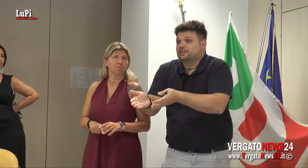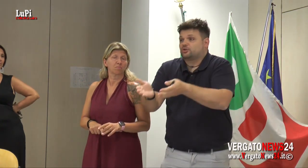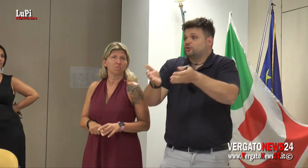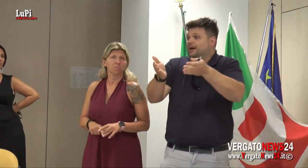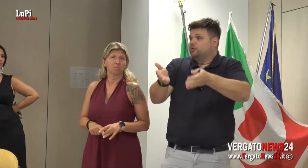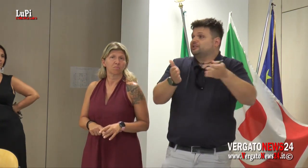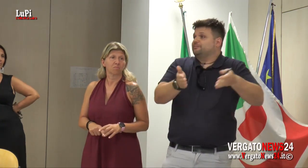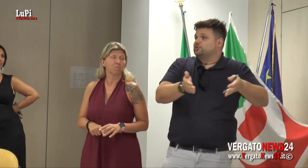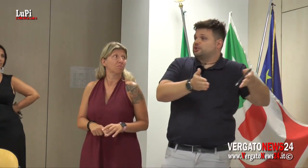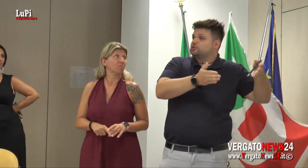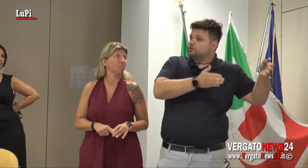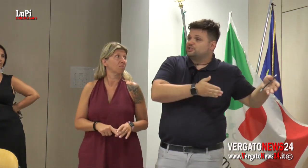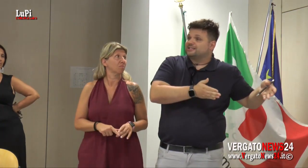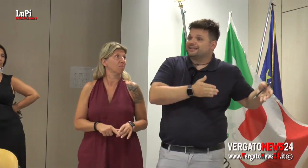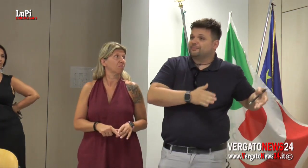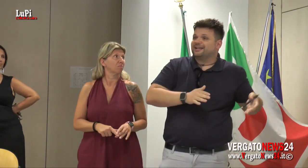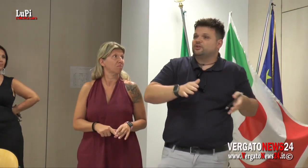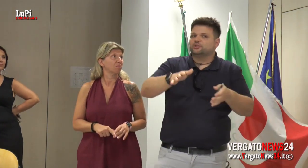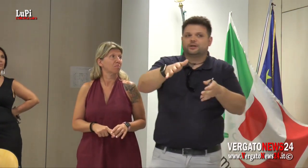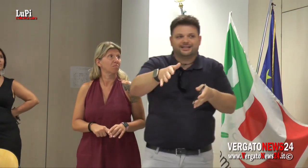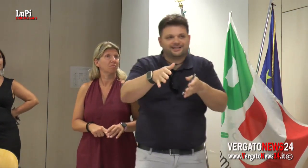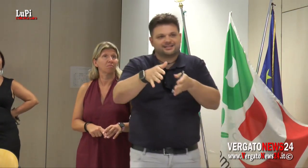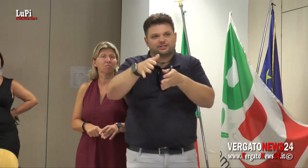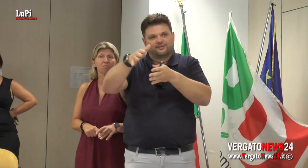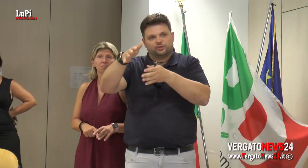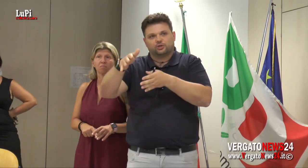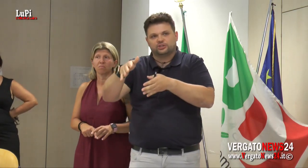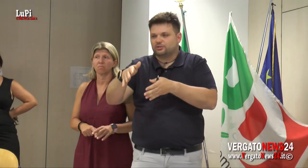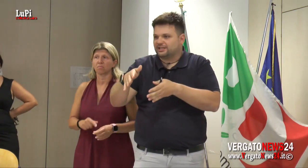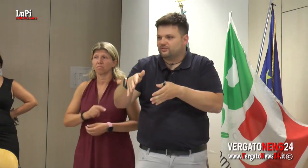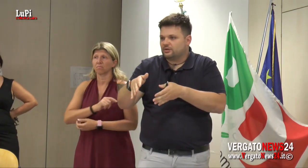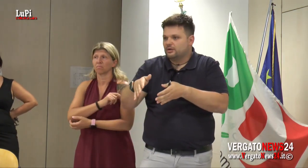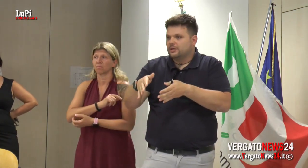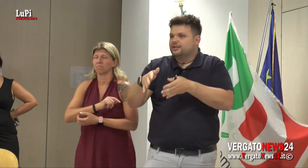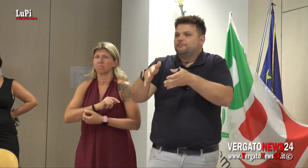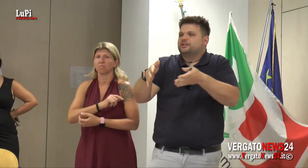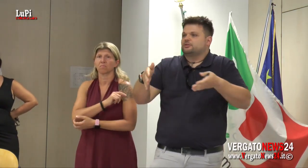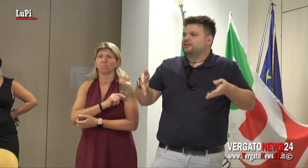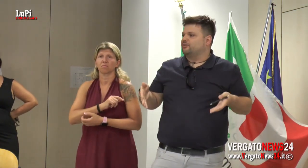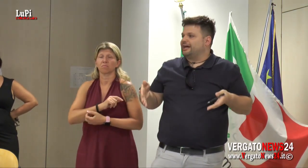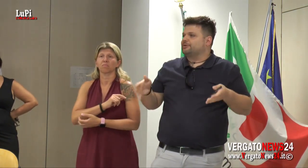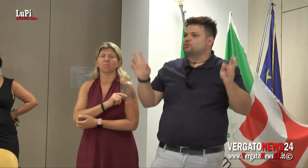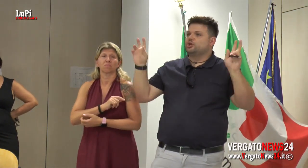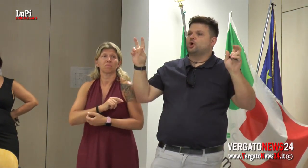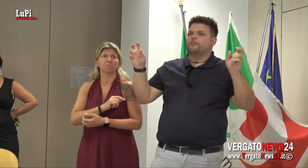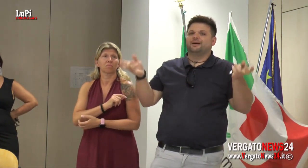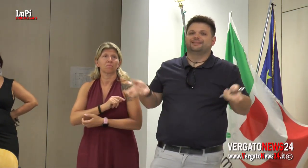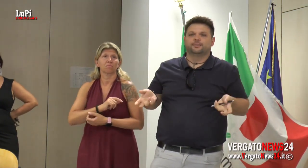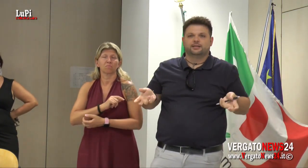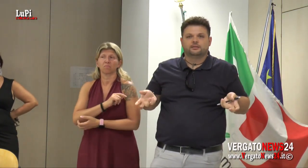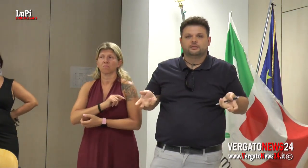impediscono a molti dei medici che si sono licenziati, che magari volevano rimanere se si trovavano le condizioni di lavoro, gli impediscono di lavorare perché sono